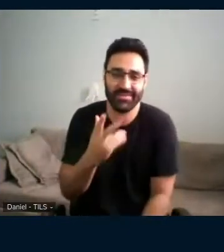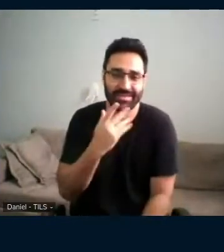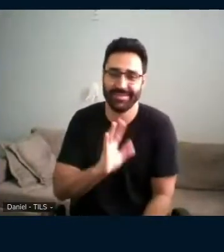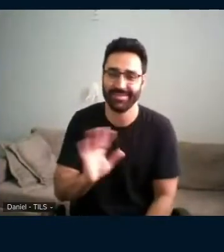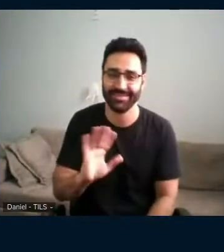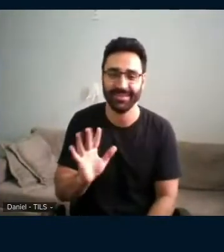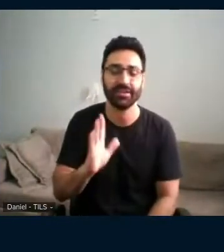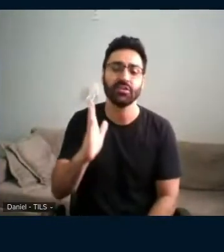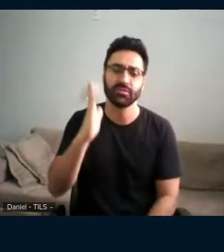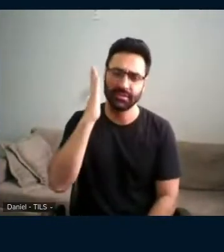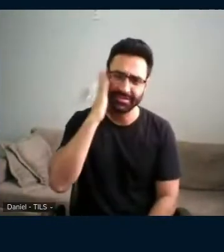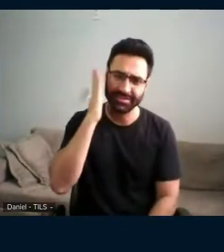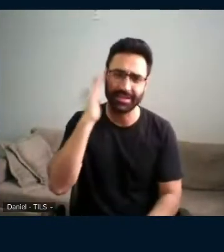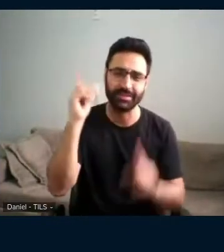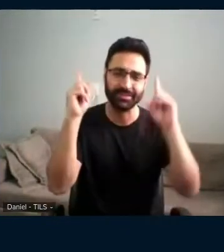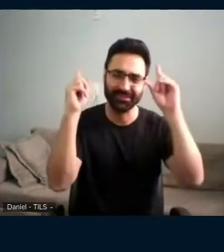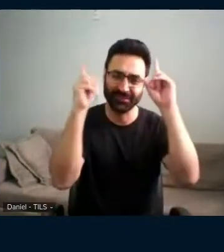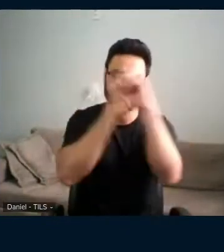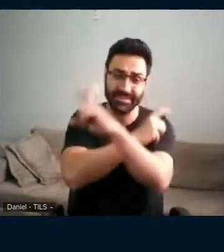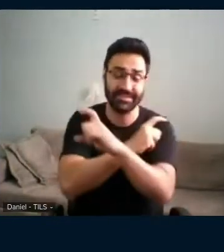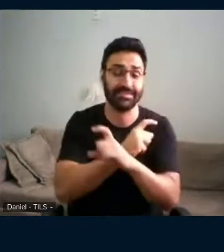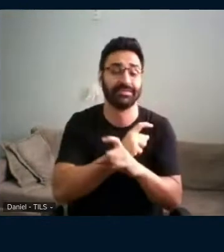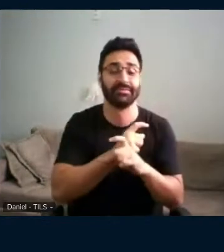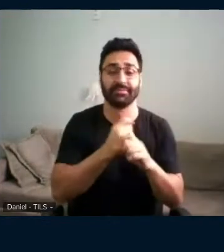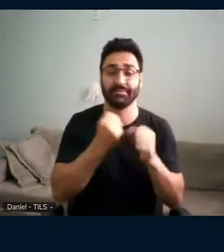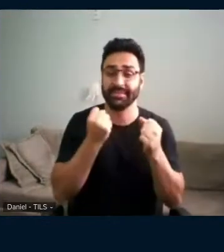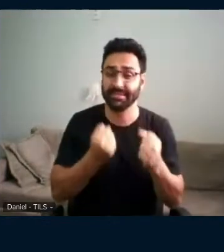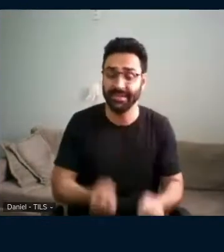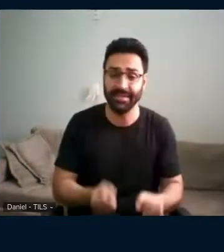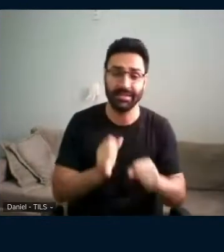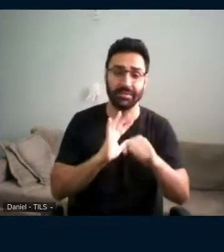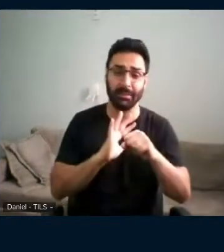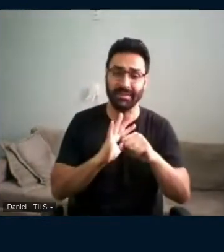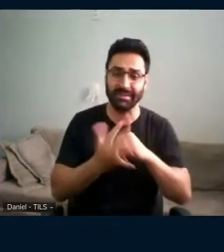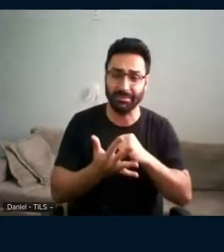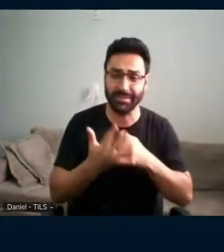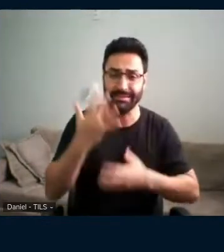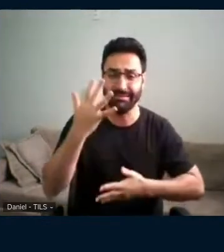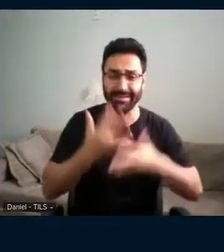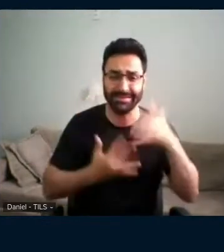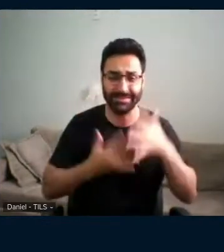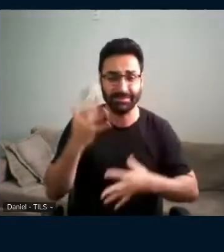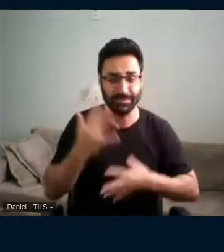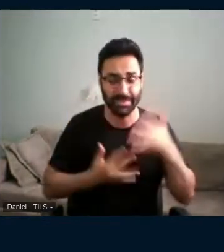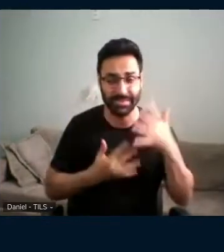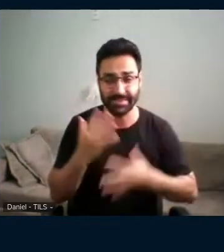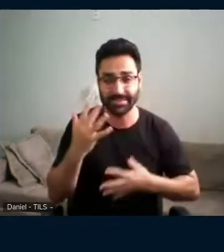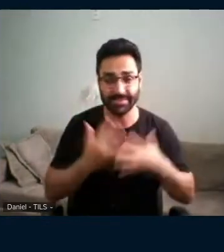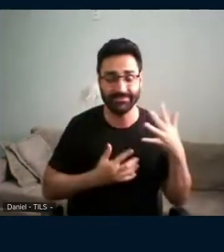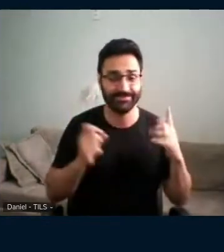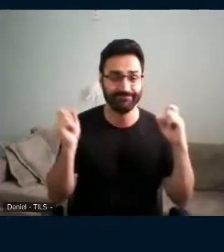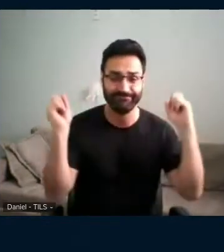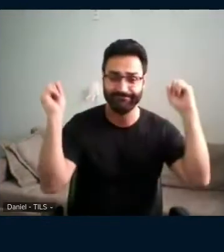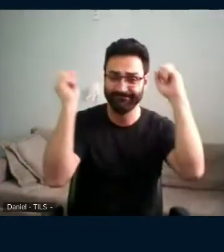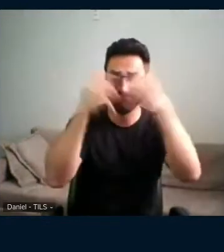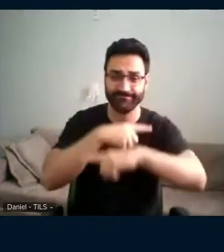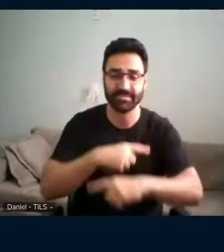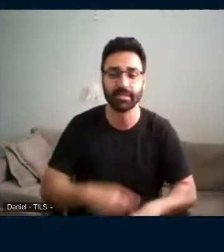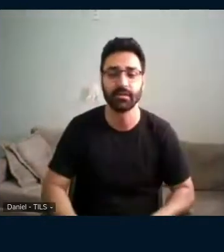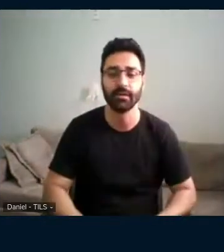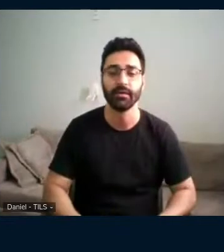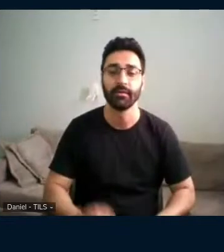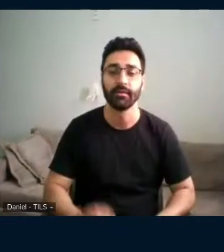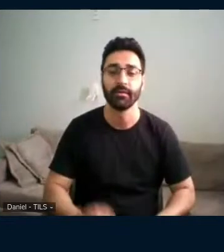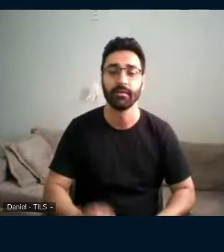puxado, né? A pandemia não facilitou para ninguém, e realmente